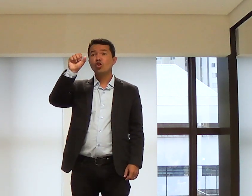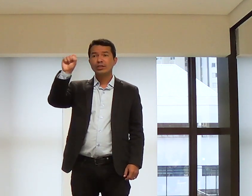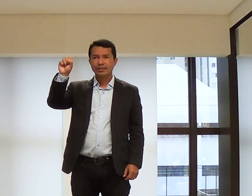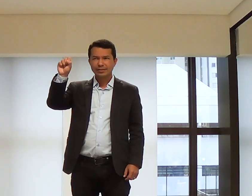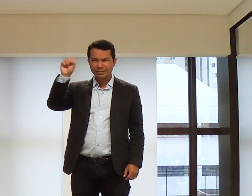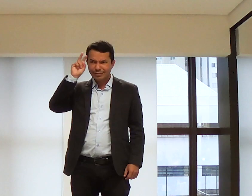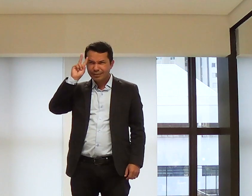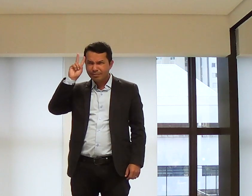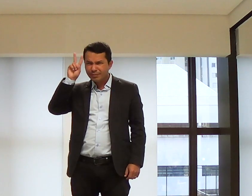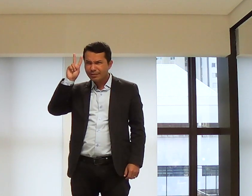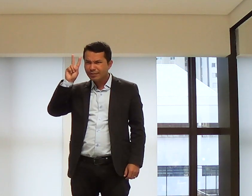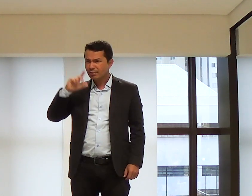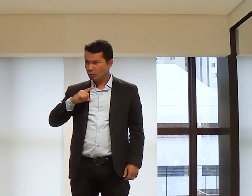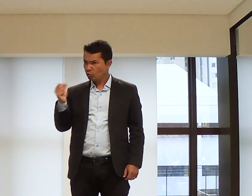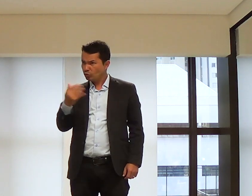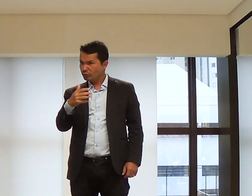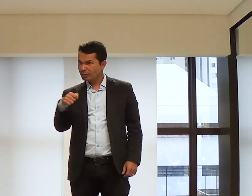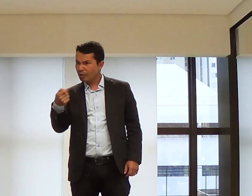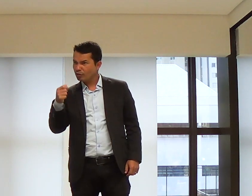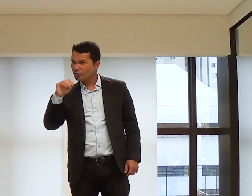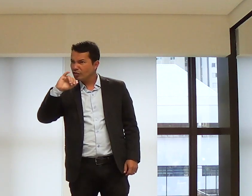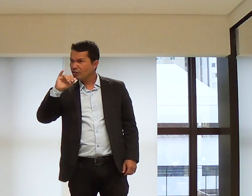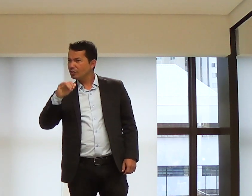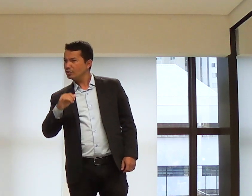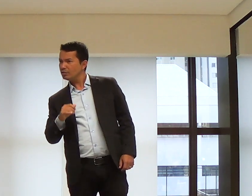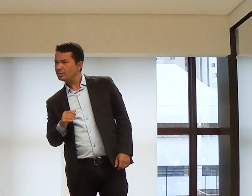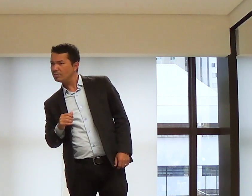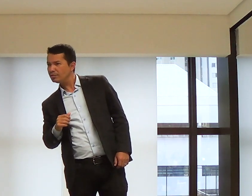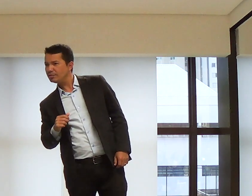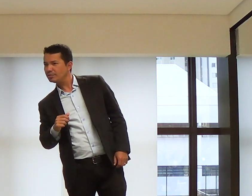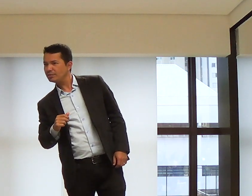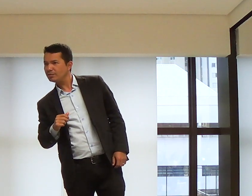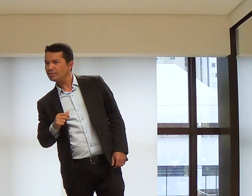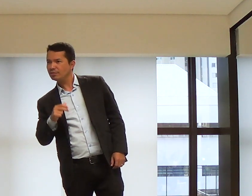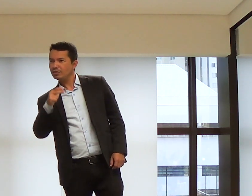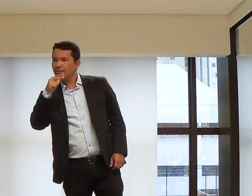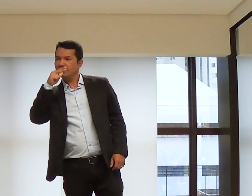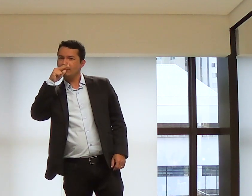Sabe Jonas? profeta Jonas? Jonas tem um novo ensinado?